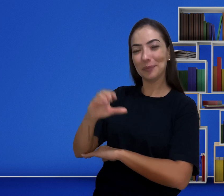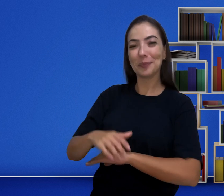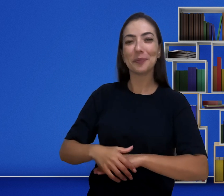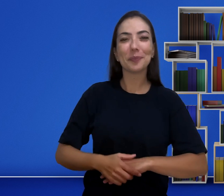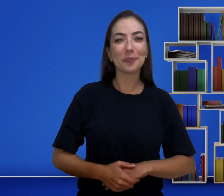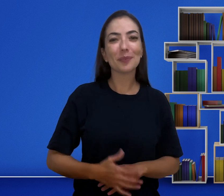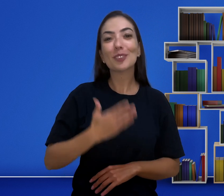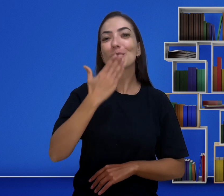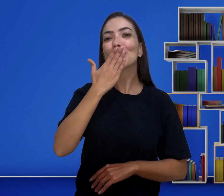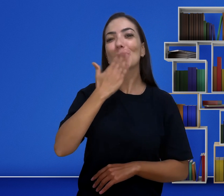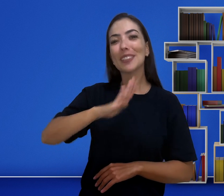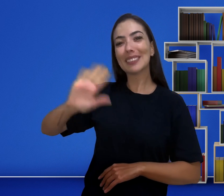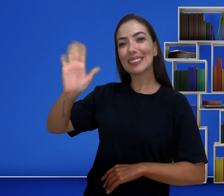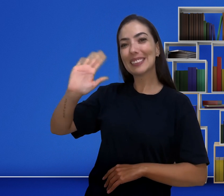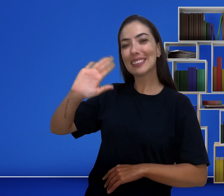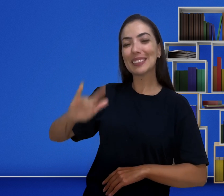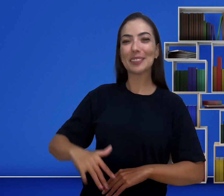vocês. Beijos e até logo!